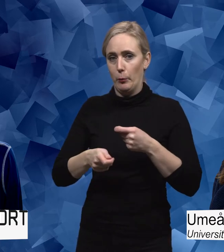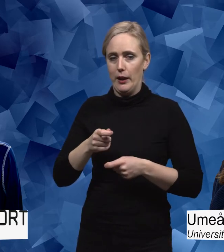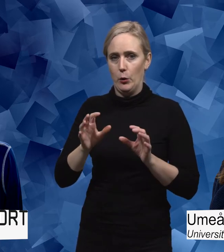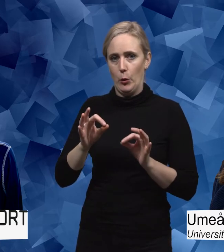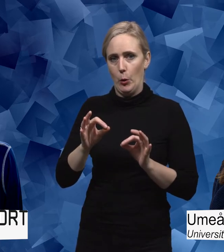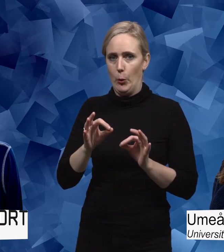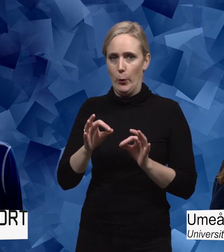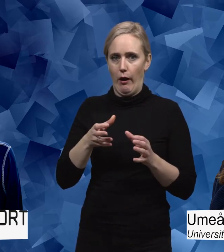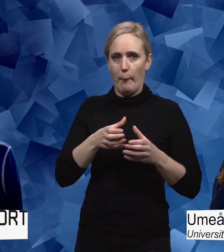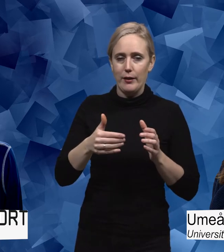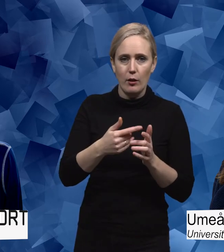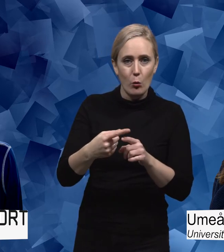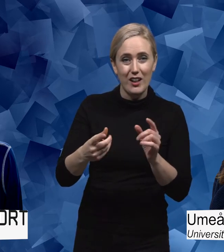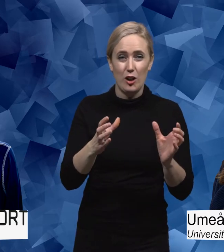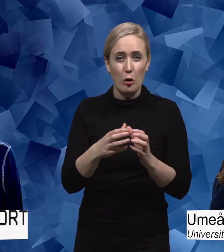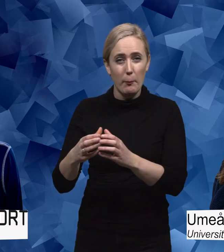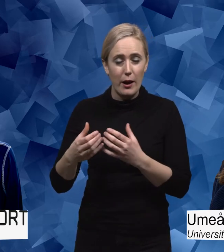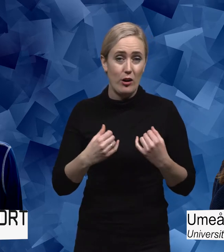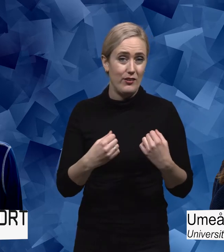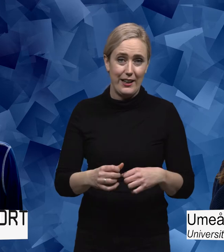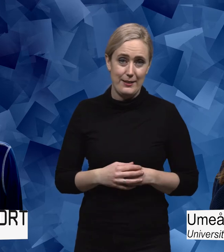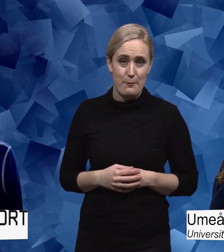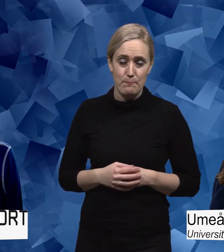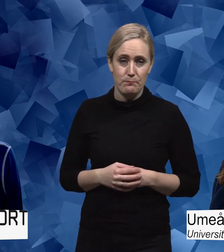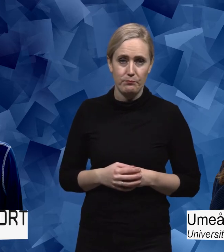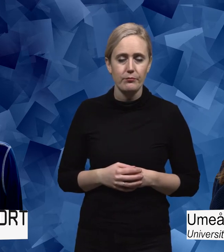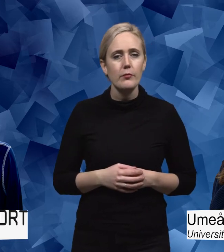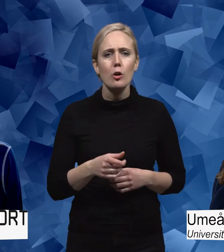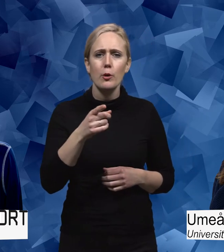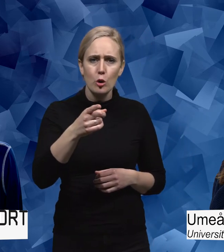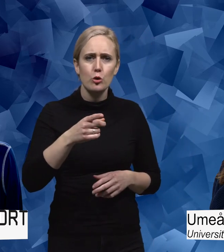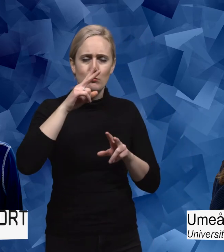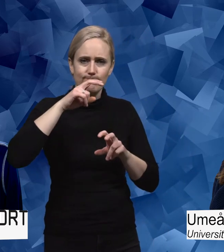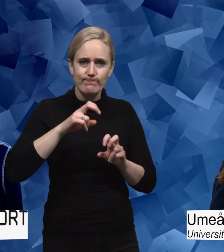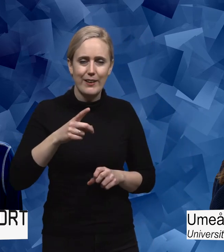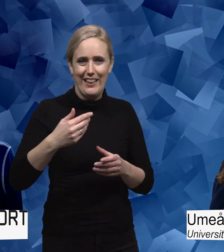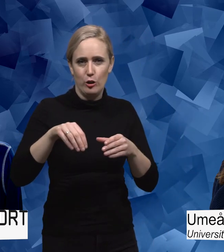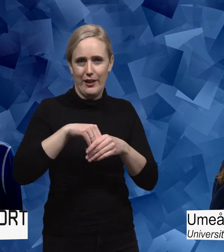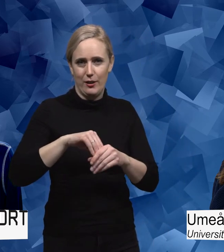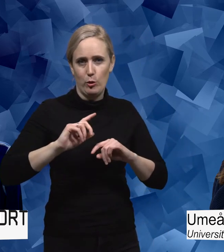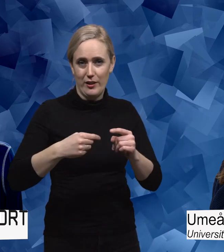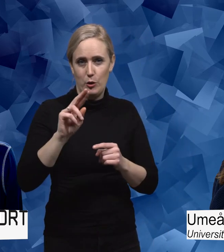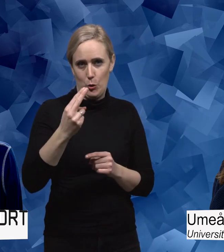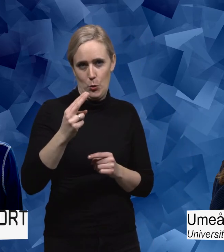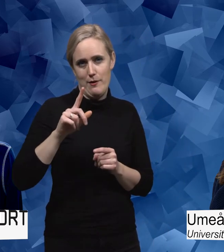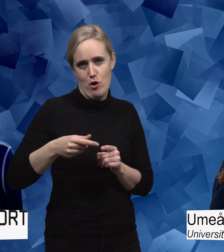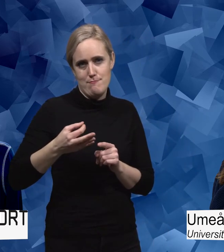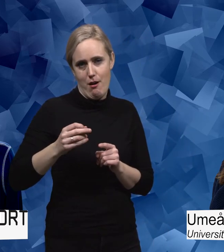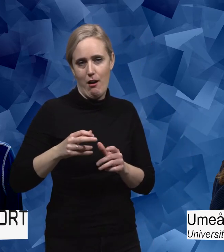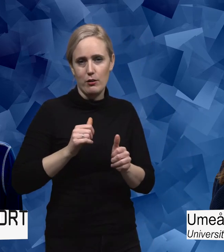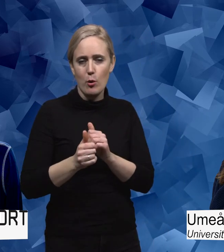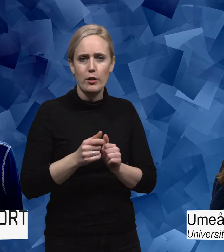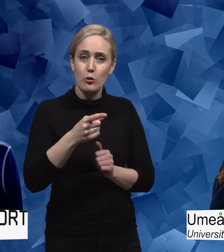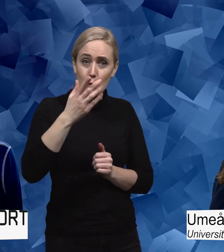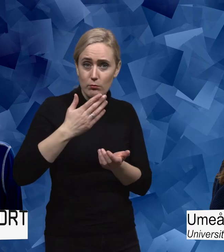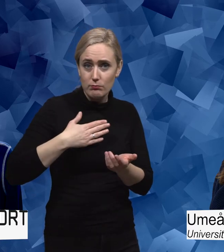analyseras till olika grupper och aktiviteter. Du håller ju på att studera inkluderingsprocessen nu för parasporten. Vill du